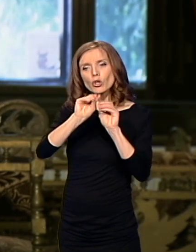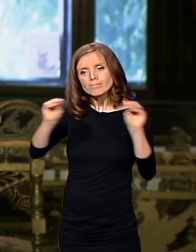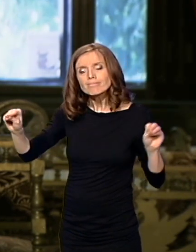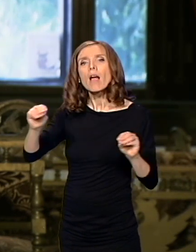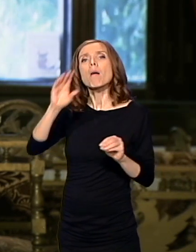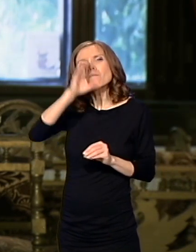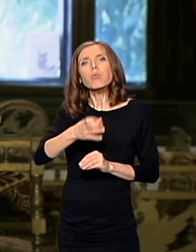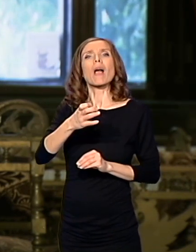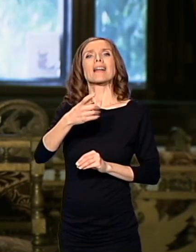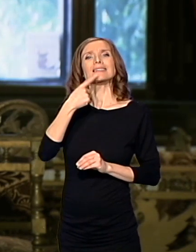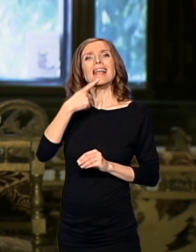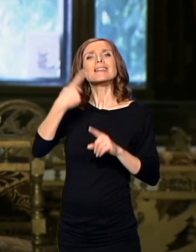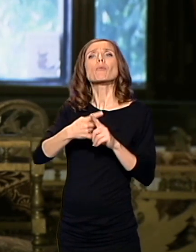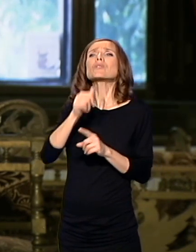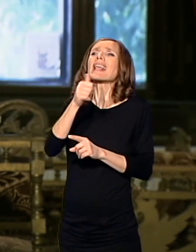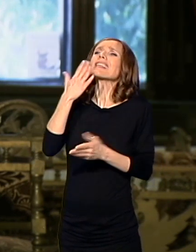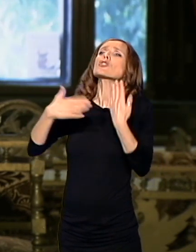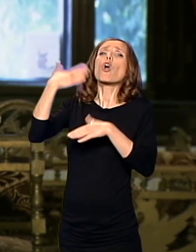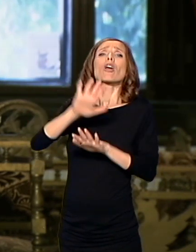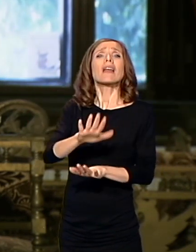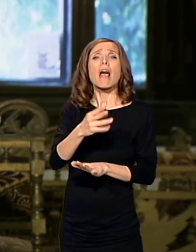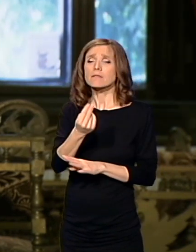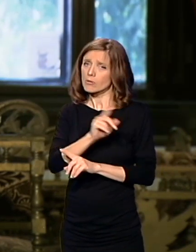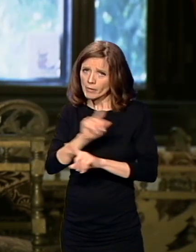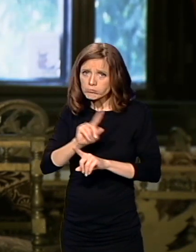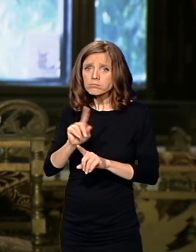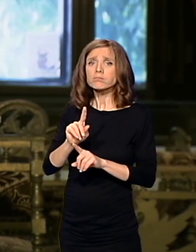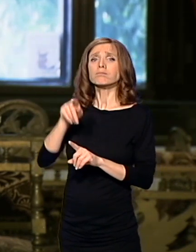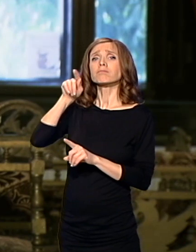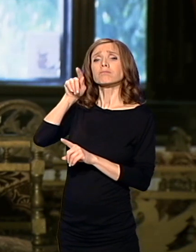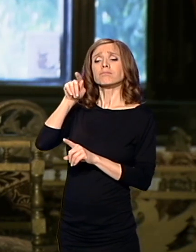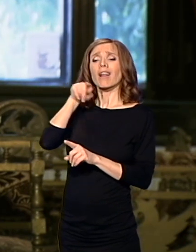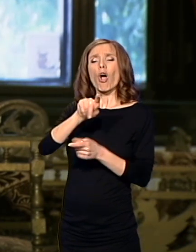opšta i nacionalna uglavnom je isfabrikovana.